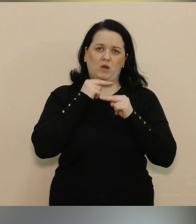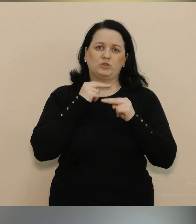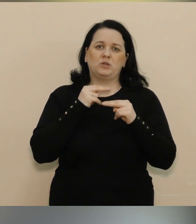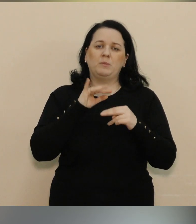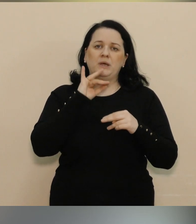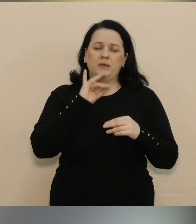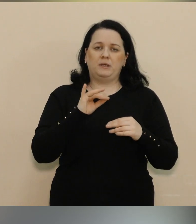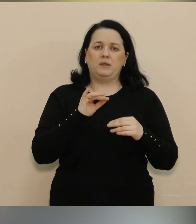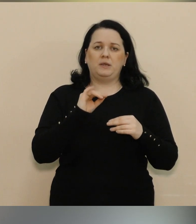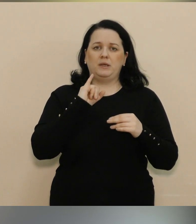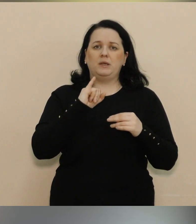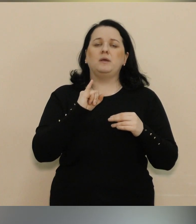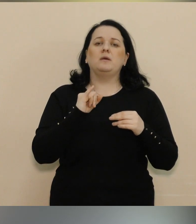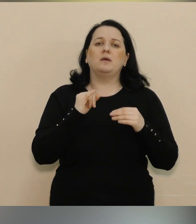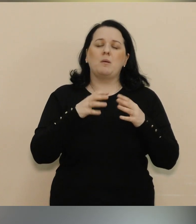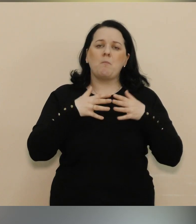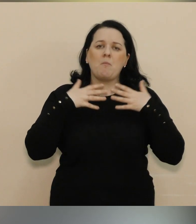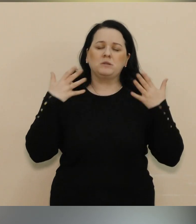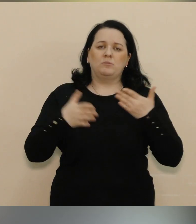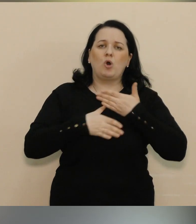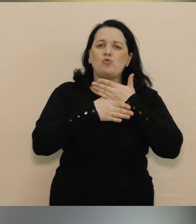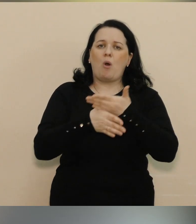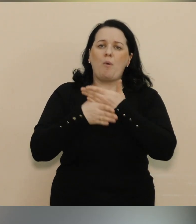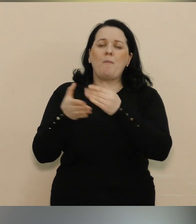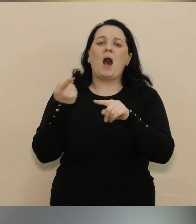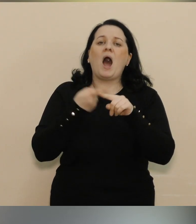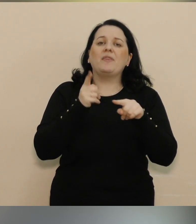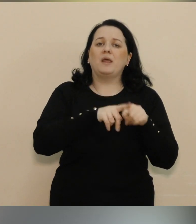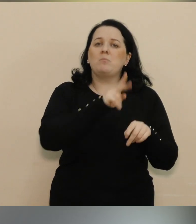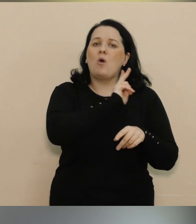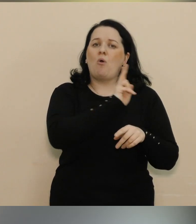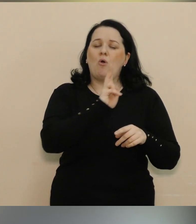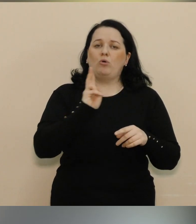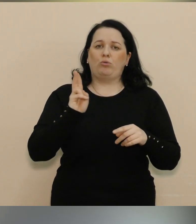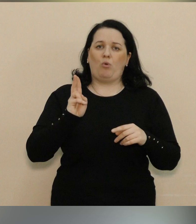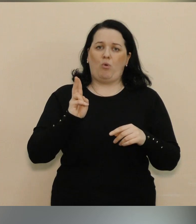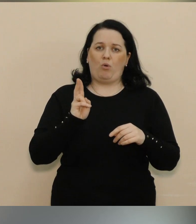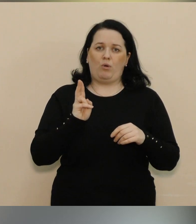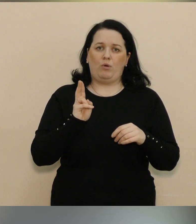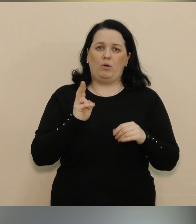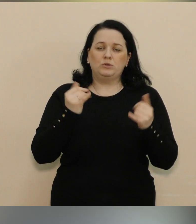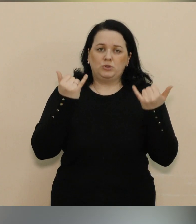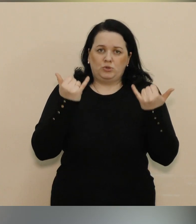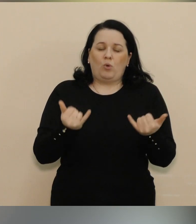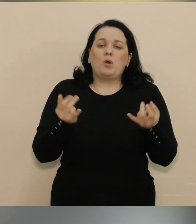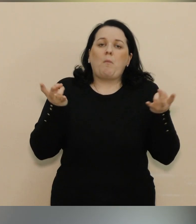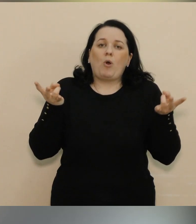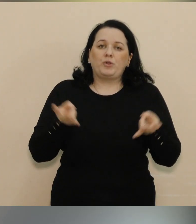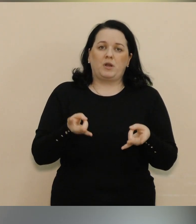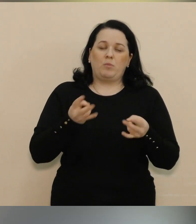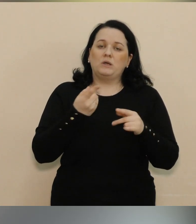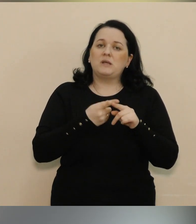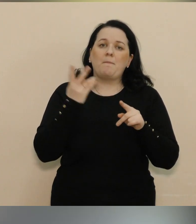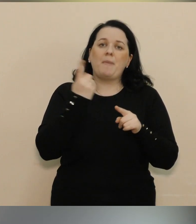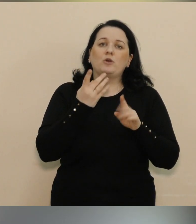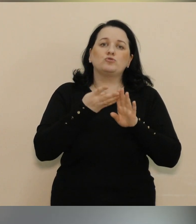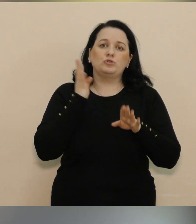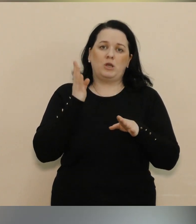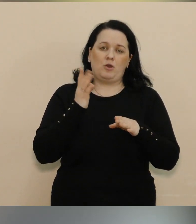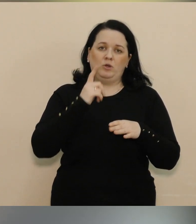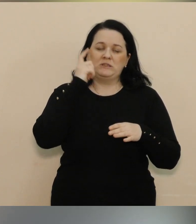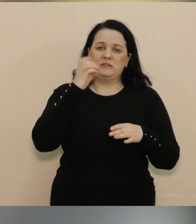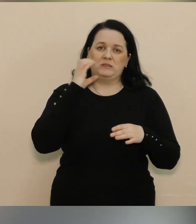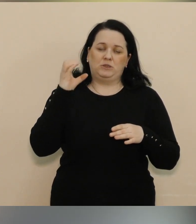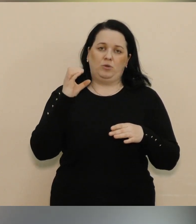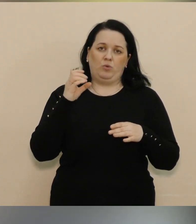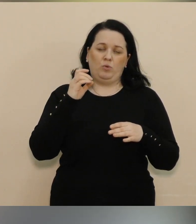максимально допомагаємо тим, хто сьогодні потребує, а це в першу чергу Збройні сили